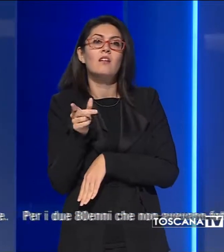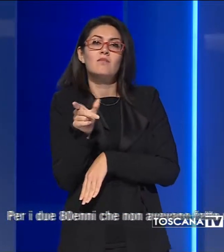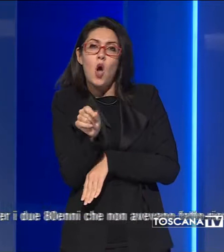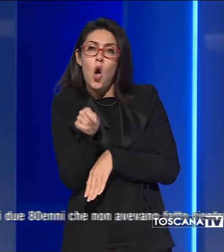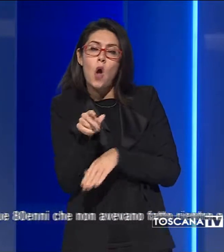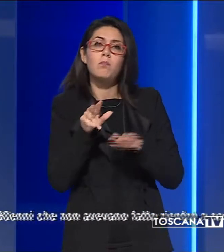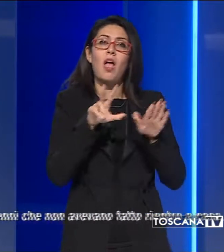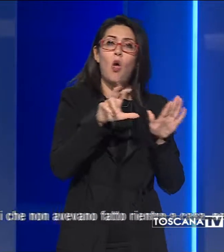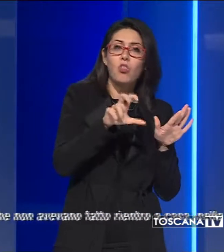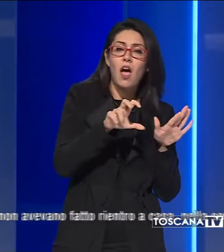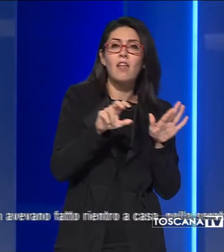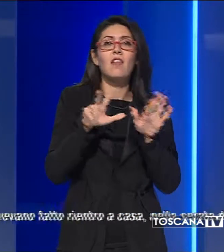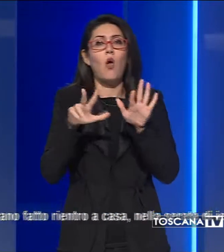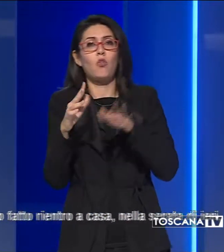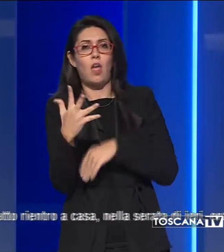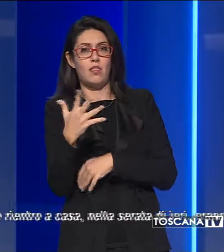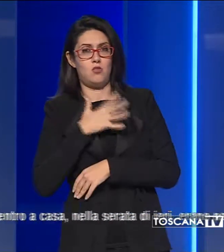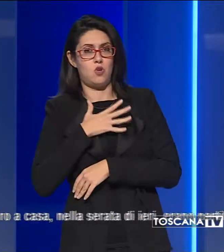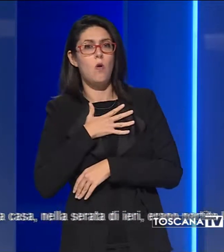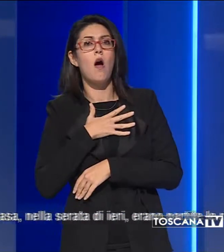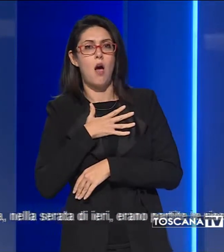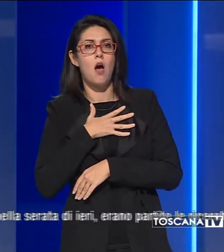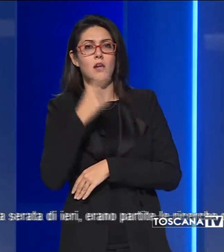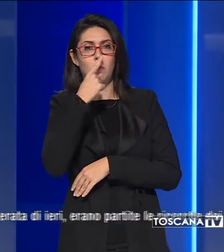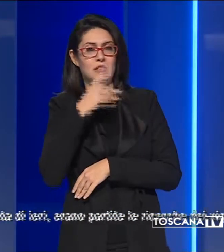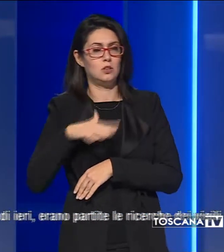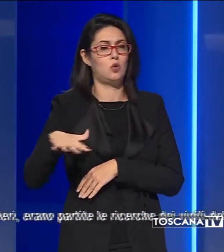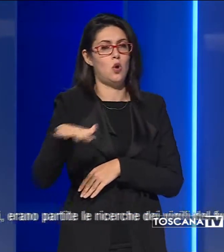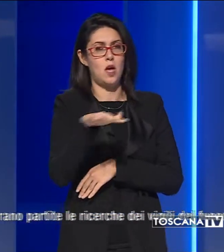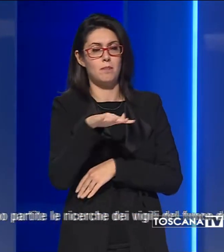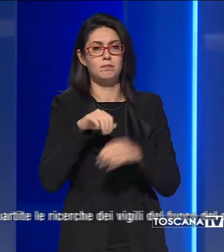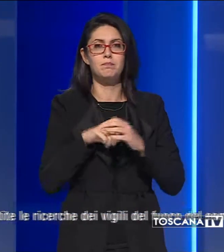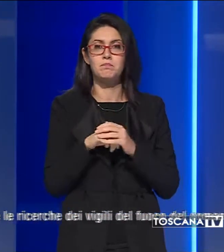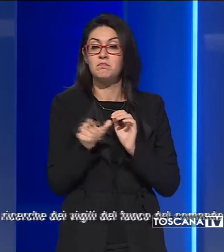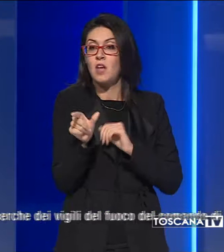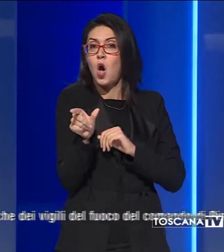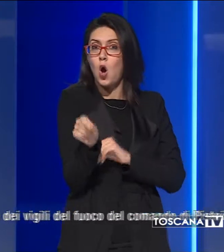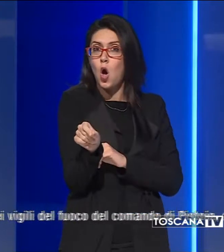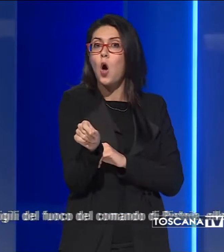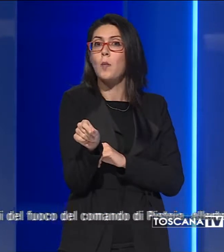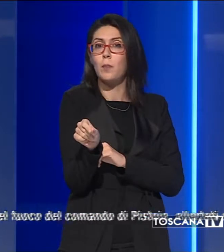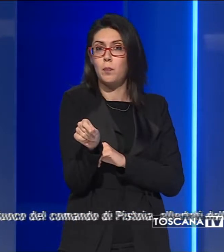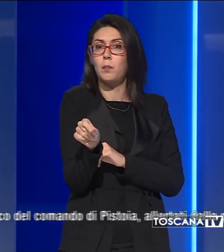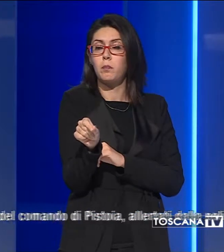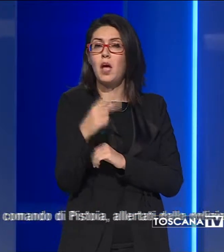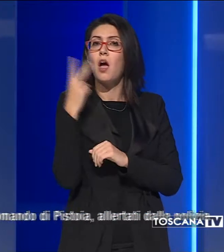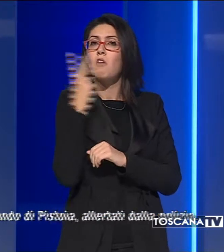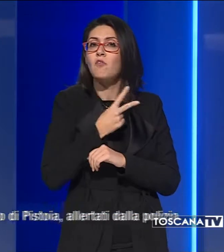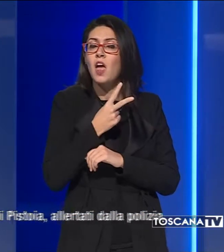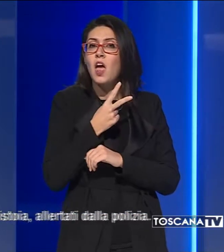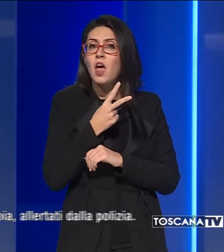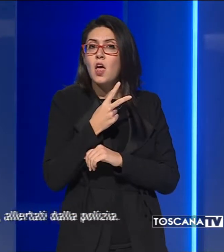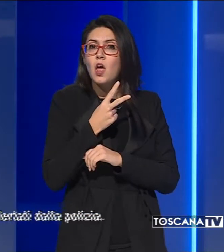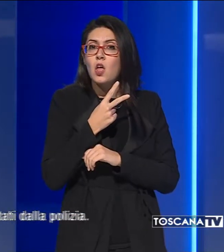80 e 85 anni nel Pistoiese. Per i due che non avevano fatto rientro a